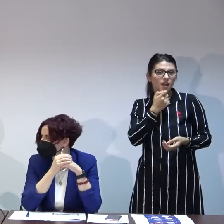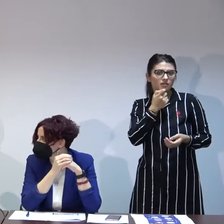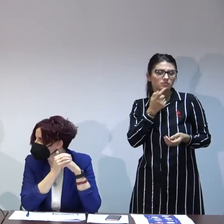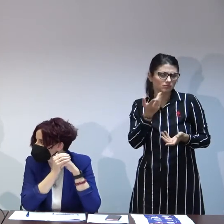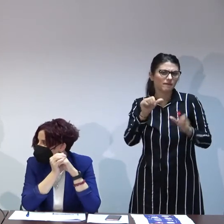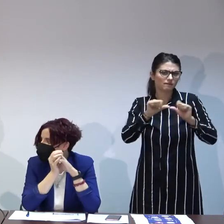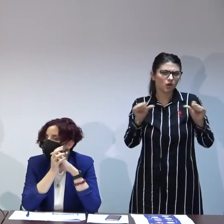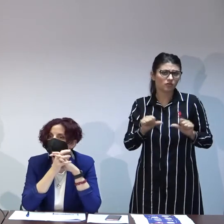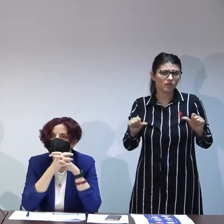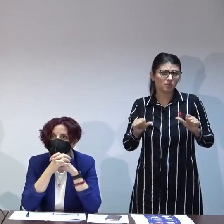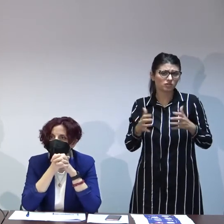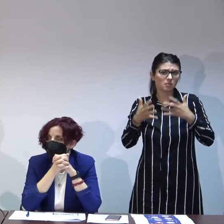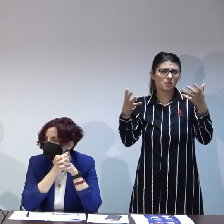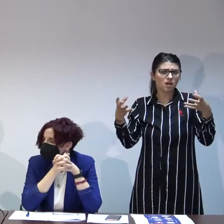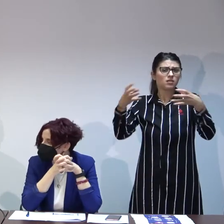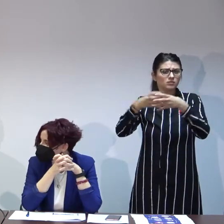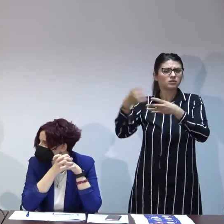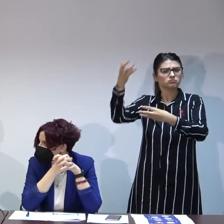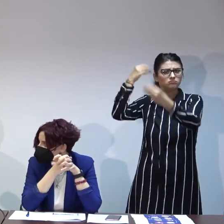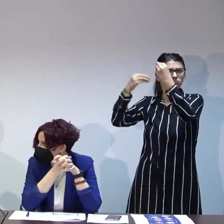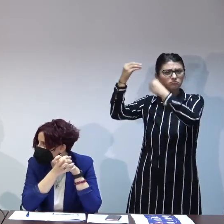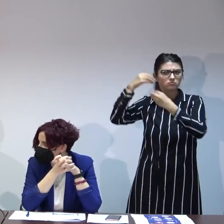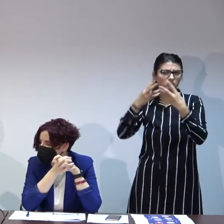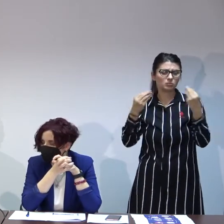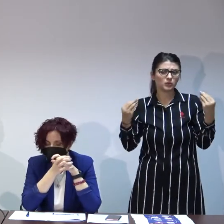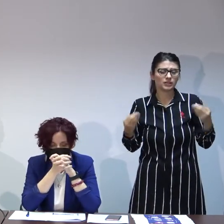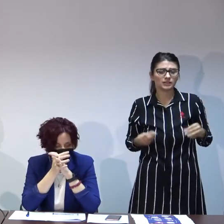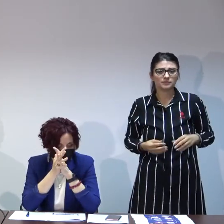cea mai mare parte din ce suntem noi ca viitori atunci